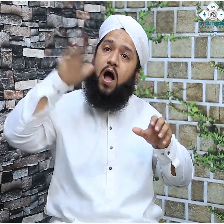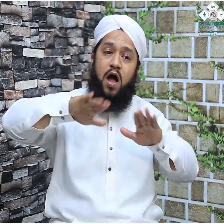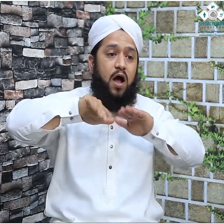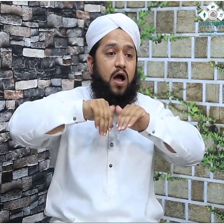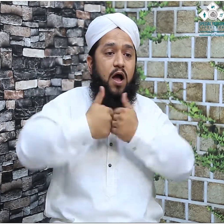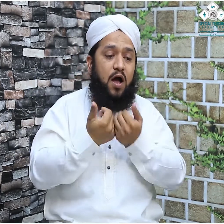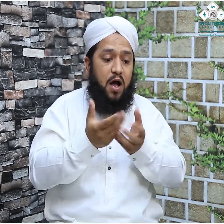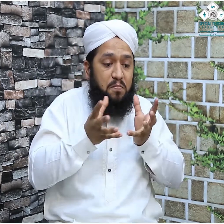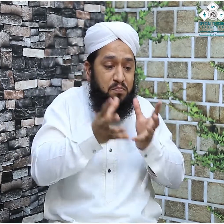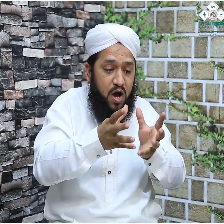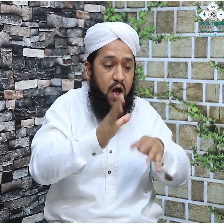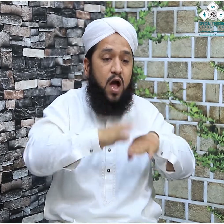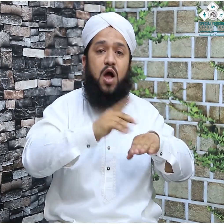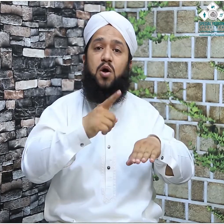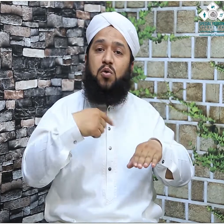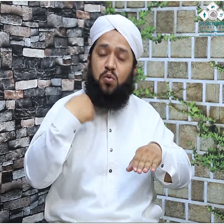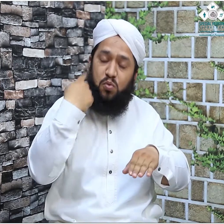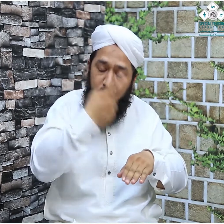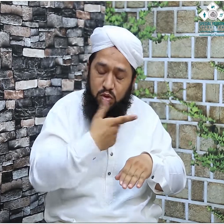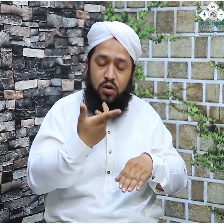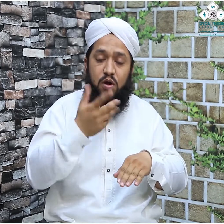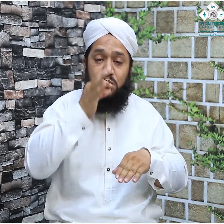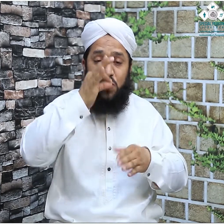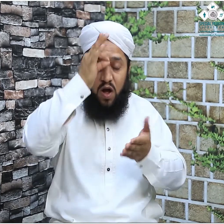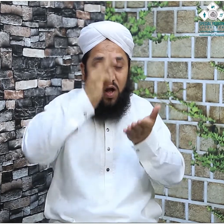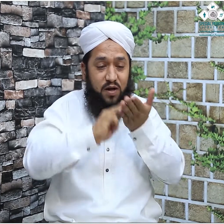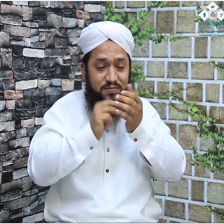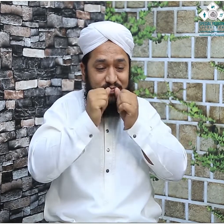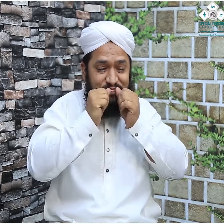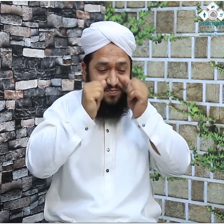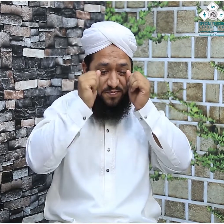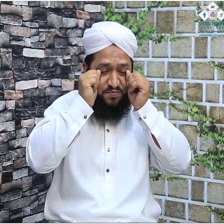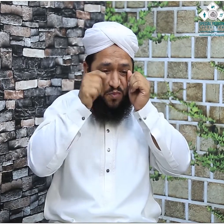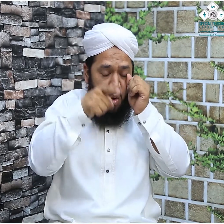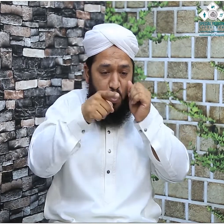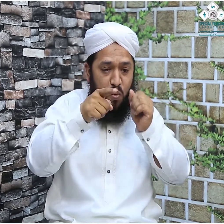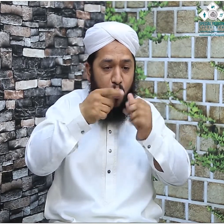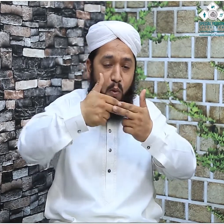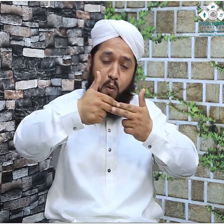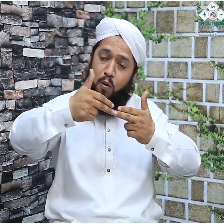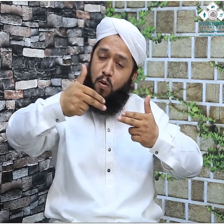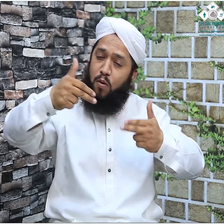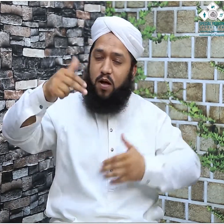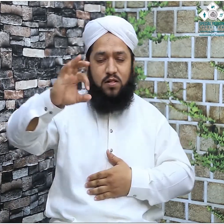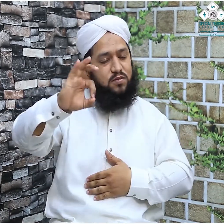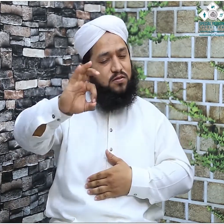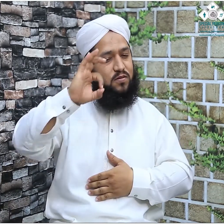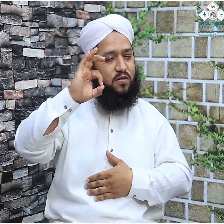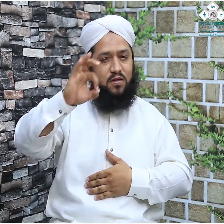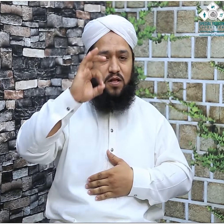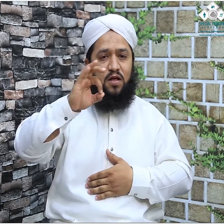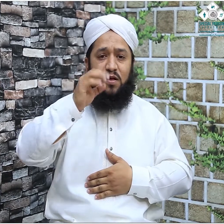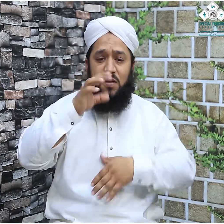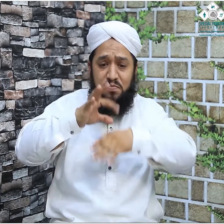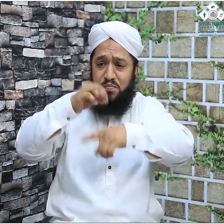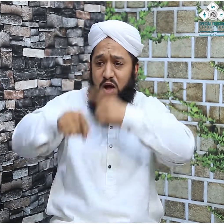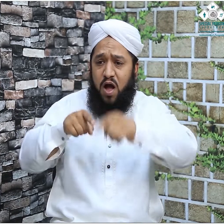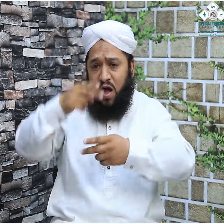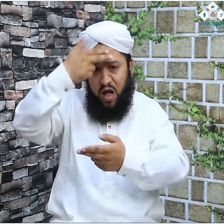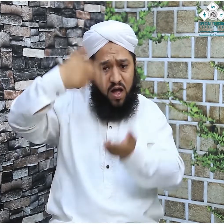نصب کیسے کیا گیا اور نبی پاک علیہ السلام کا ایک ایسا تاریخی واقعہ بھی آپ کو سنانا ہے کہ جب قبائلِ عرب اسی پتھر